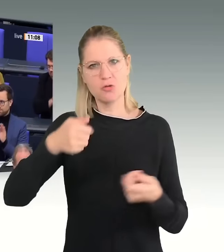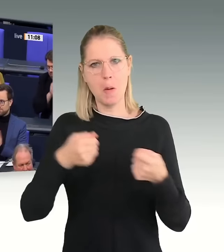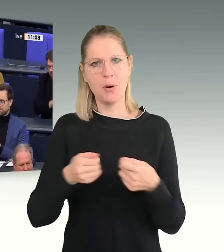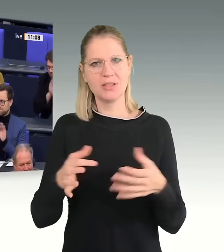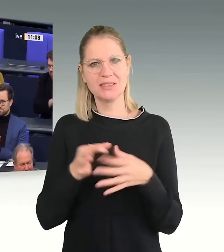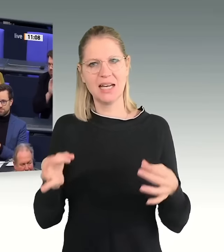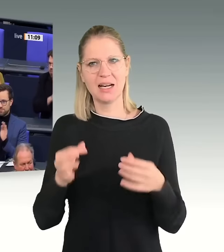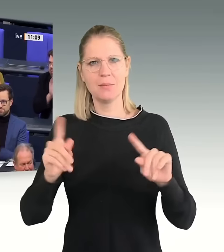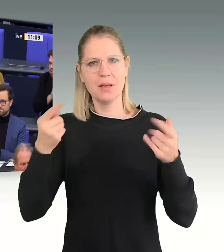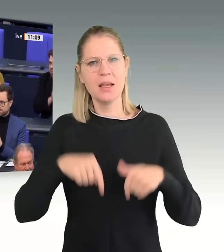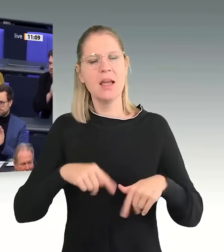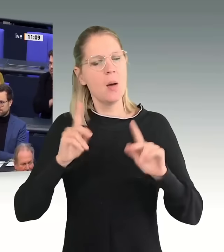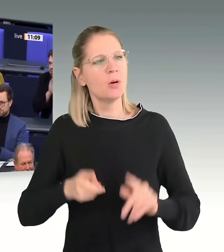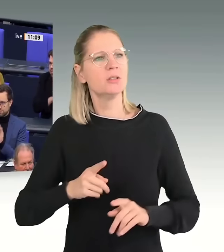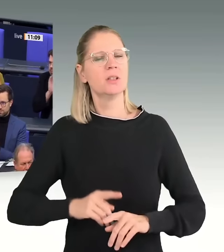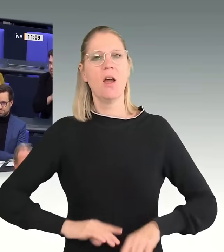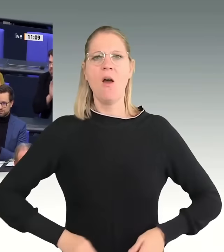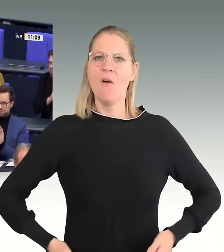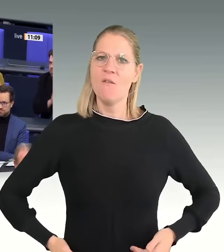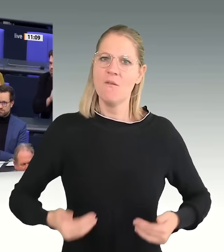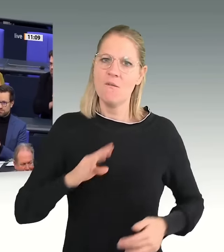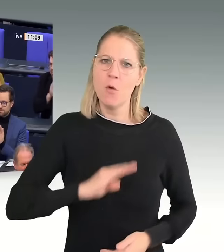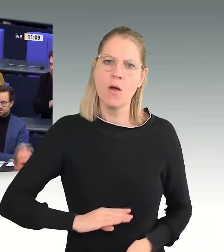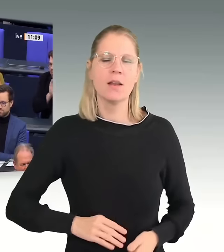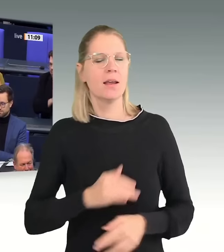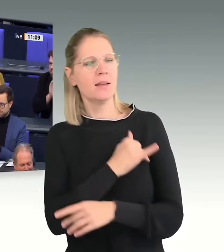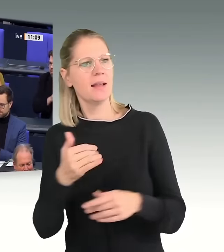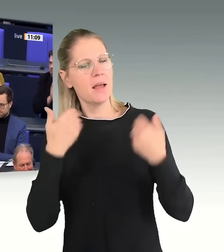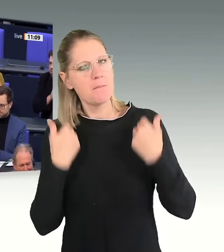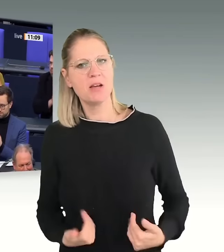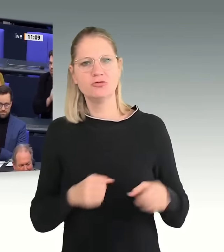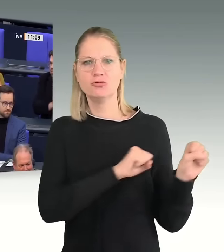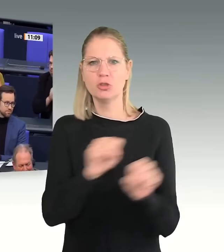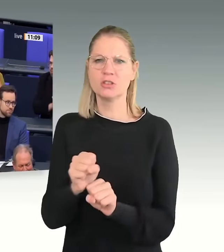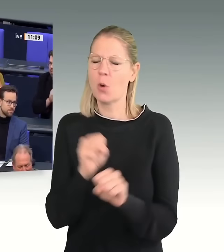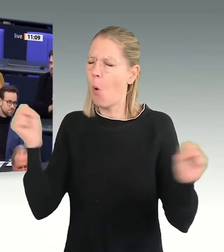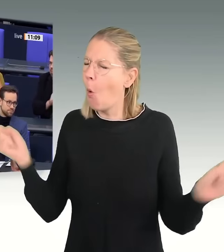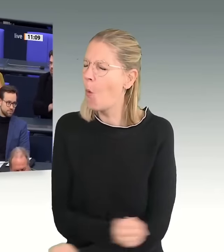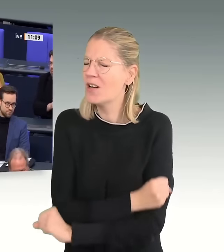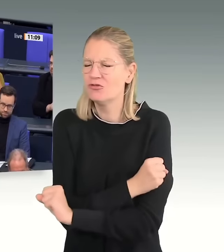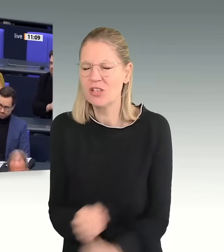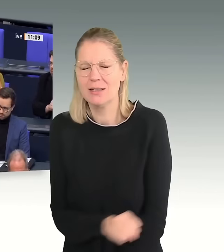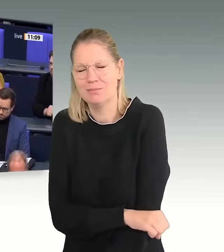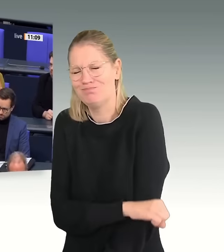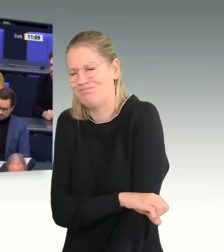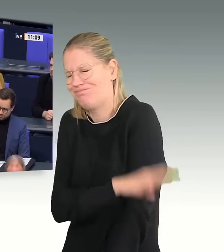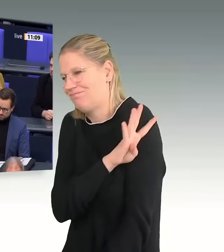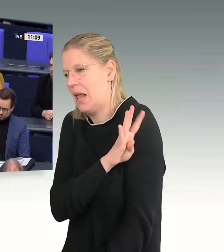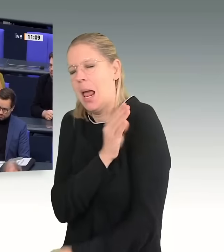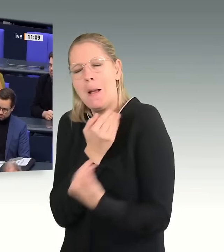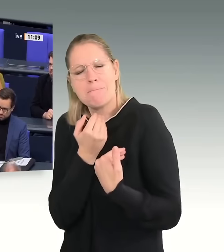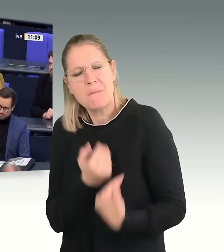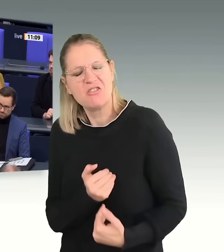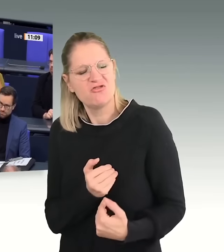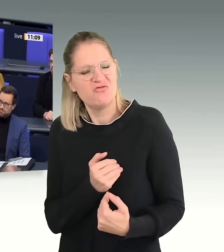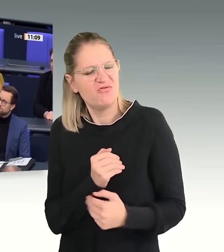geschützt werden muss. Und ich finde das unanständig, Menschen verachten und Rechtsstaat zersetzen. Und ich hoffe, dass